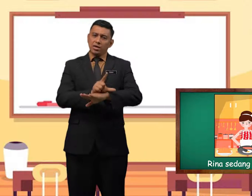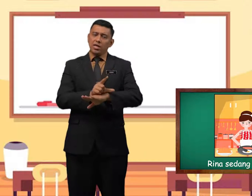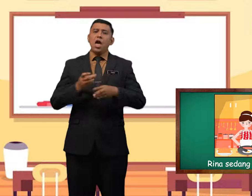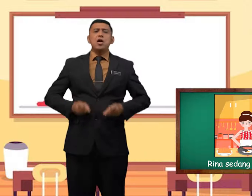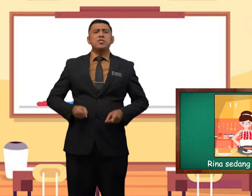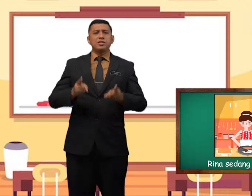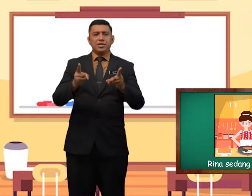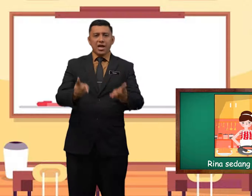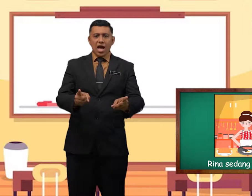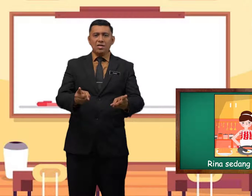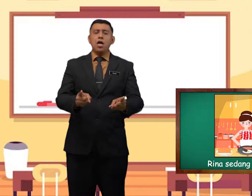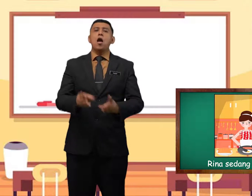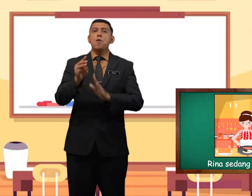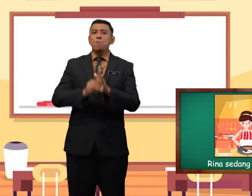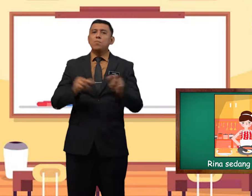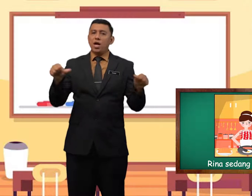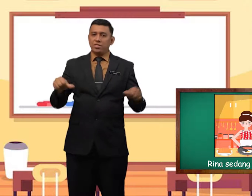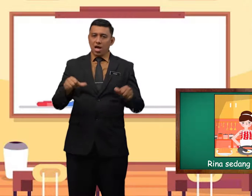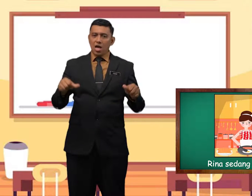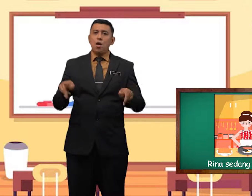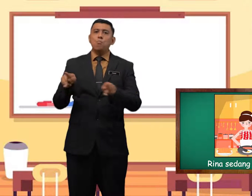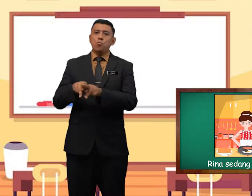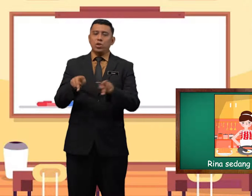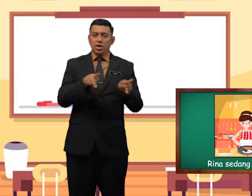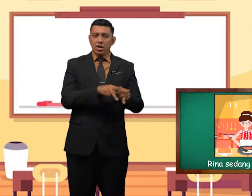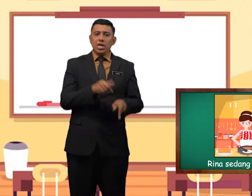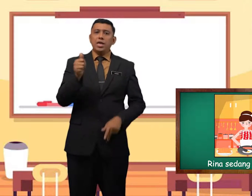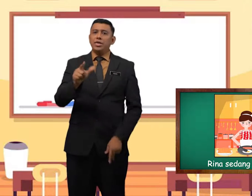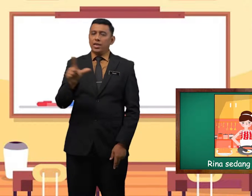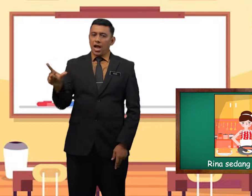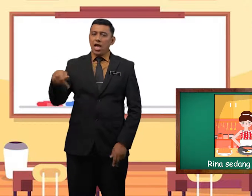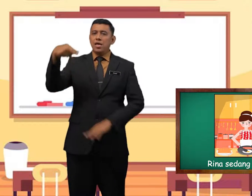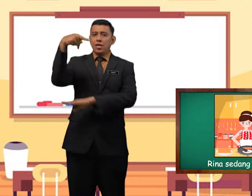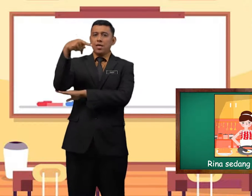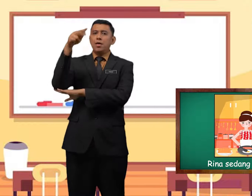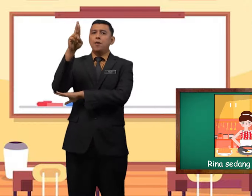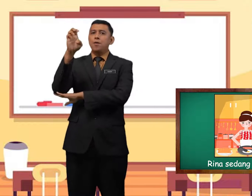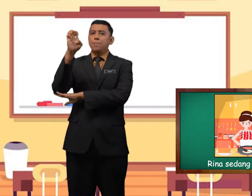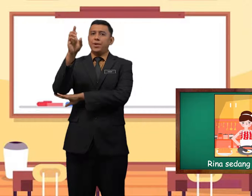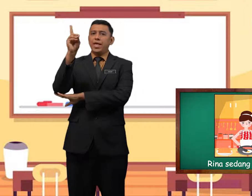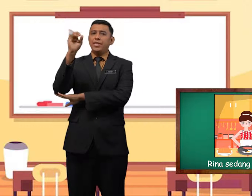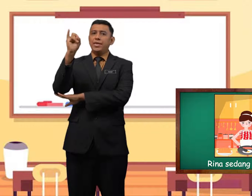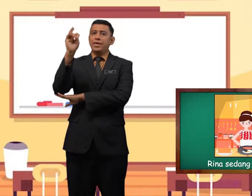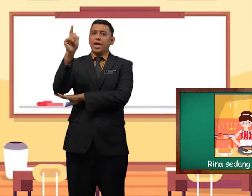sedang memasak pula ialah predikat.